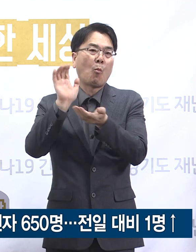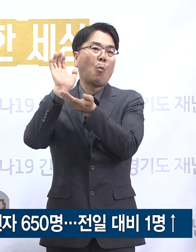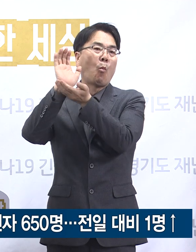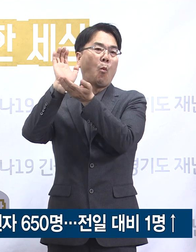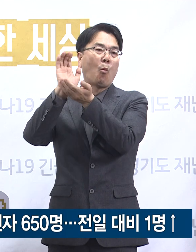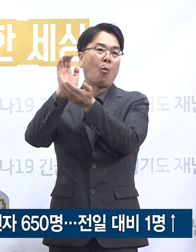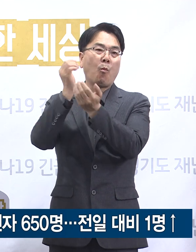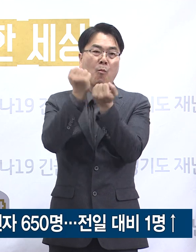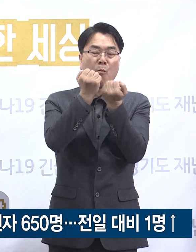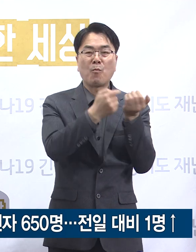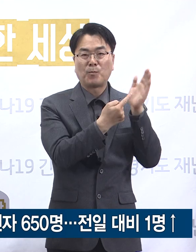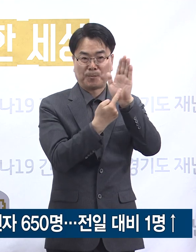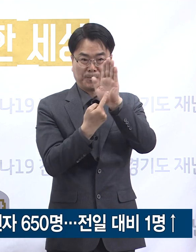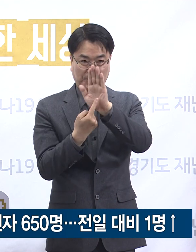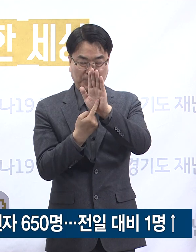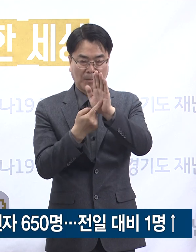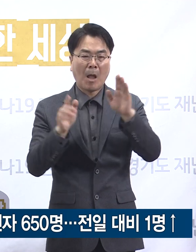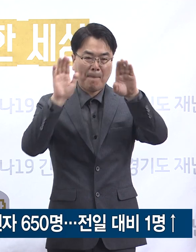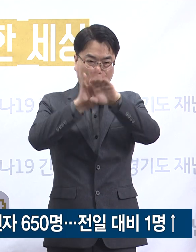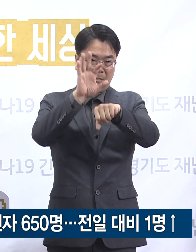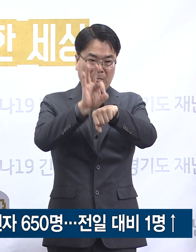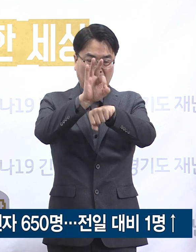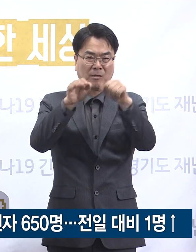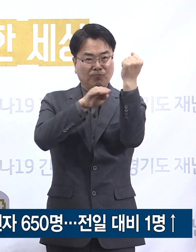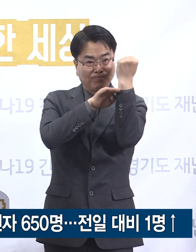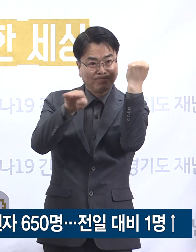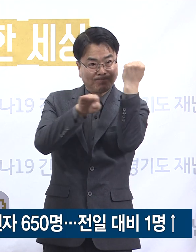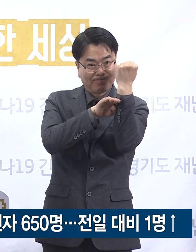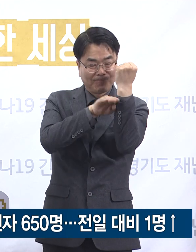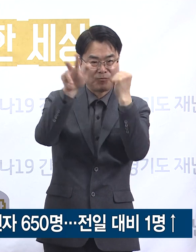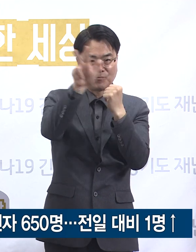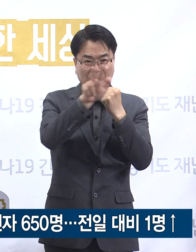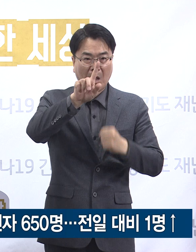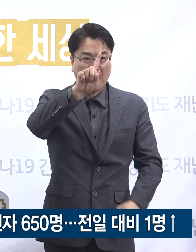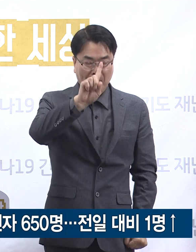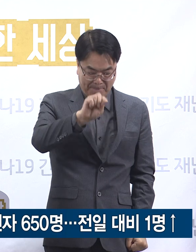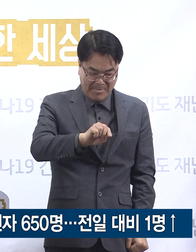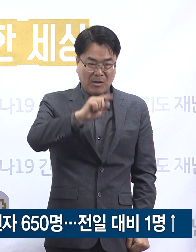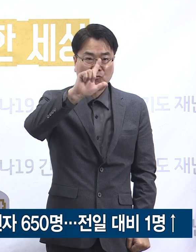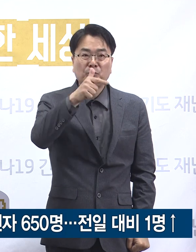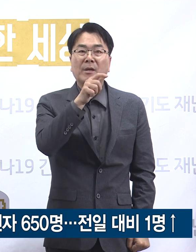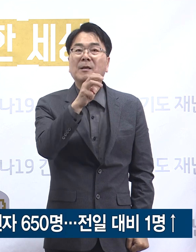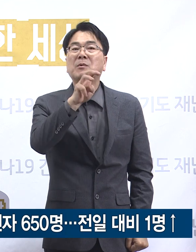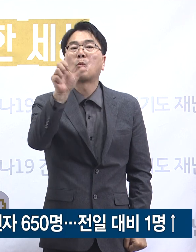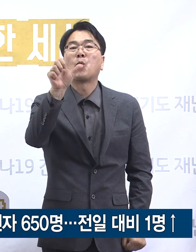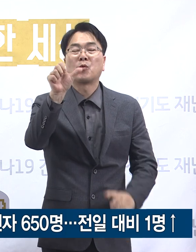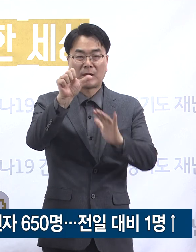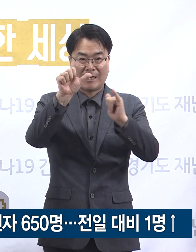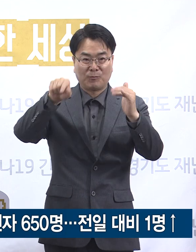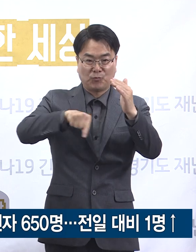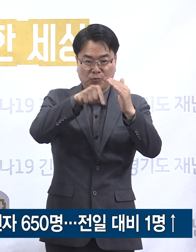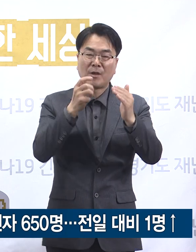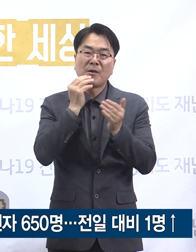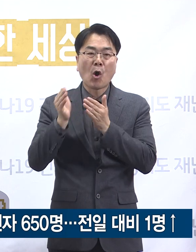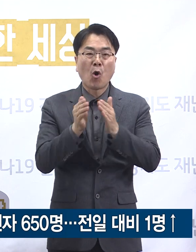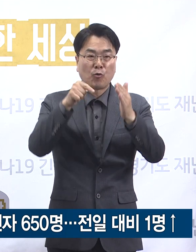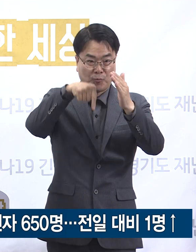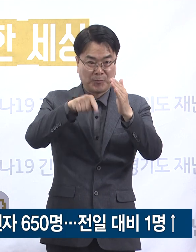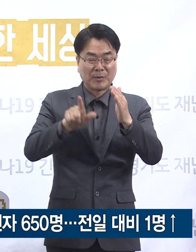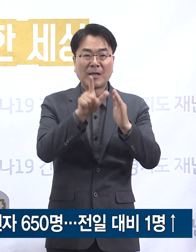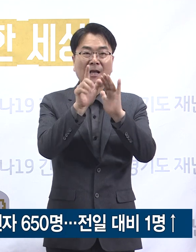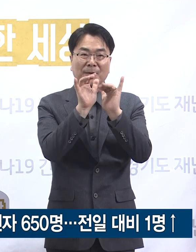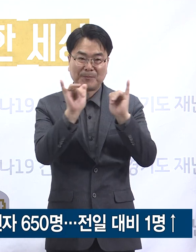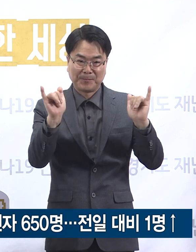4월 17일 0시 기준 전국의 확진자 수는 총 1만 635명이며 이 중 경기도 확진자 수는